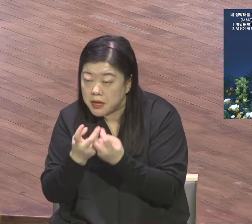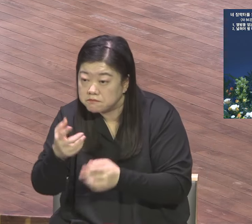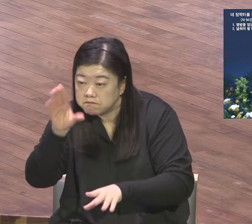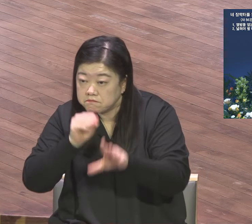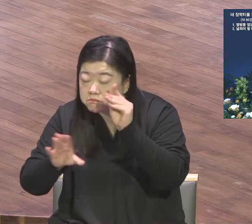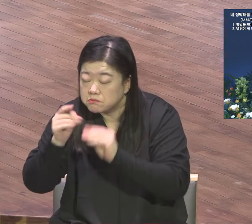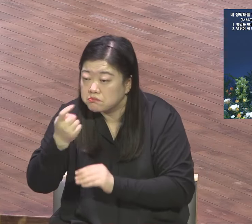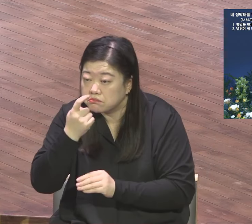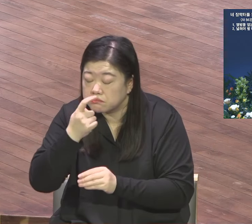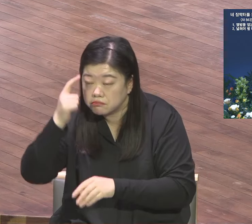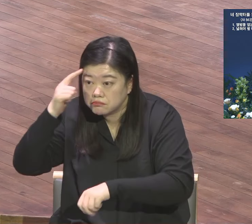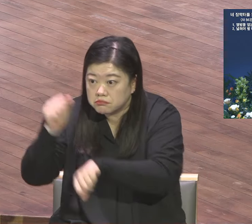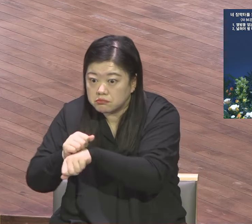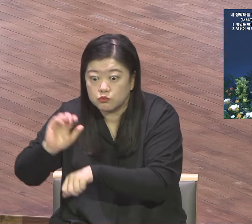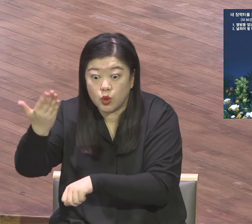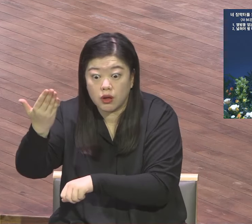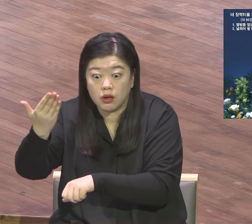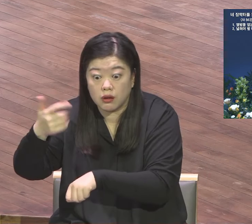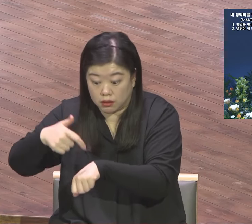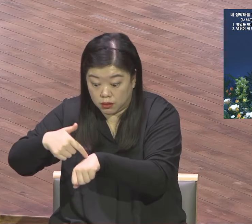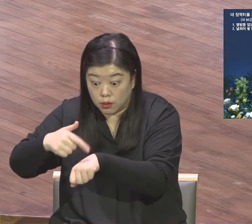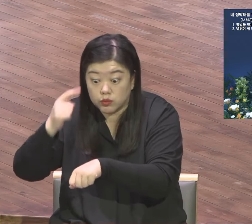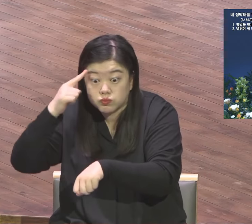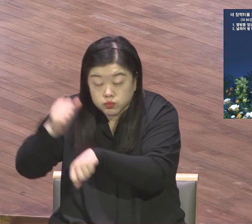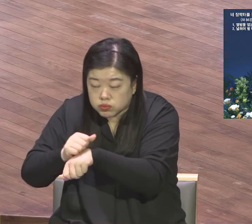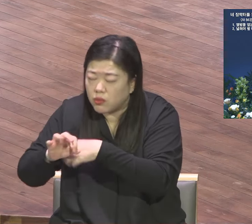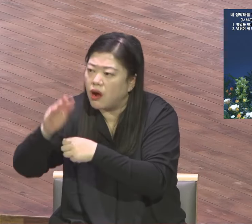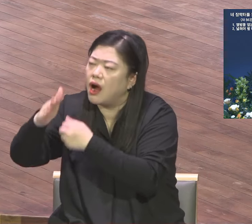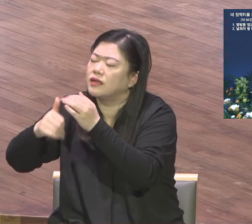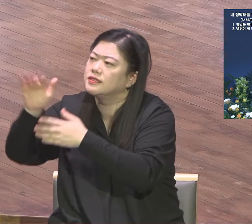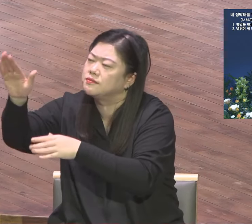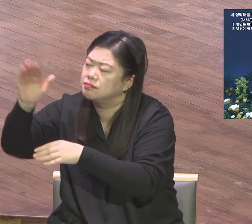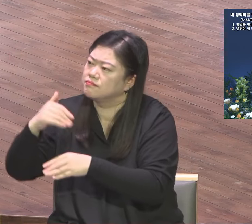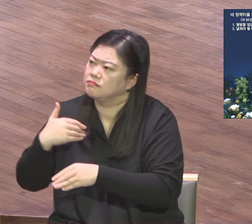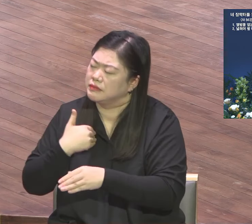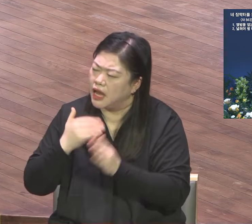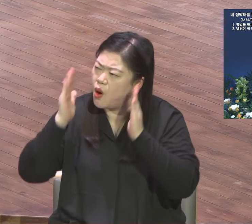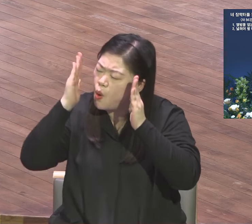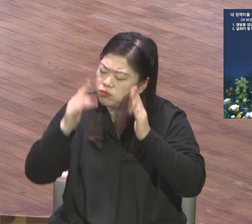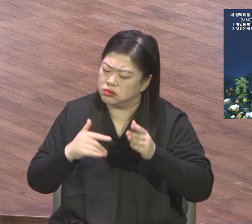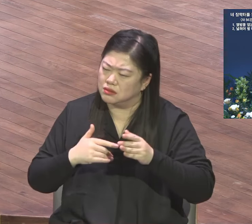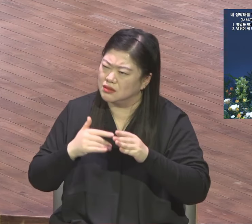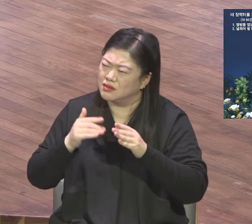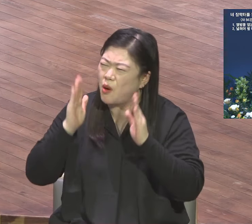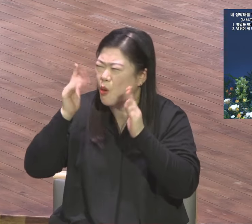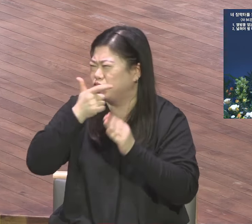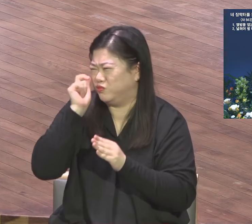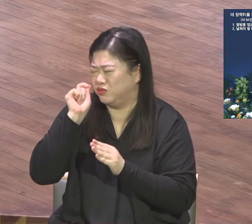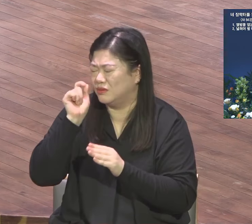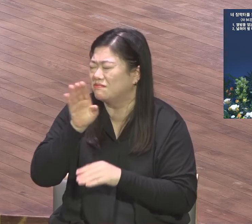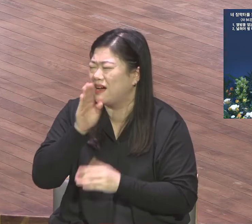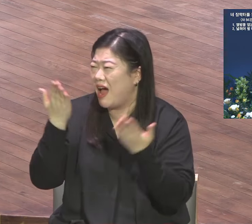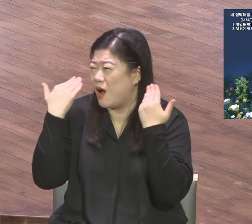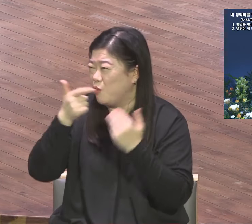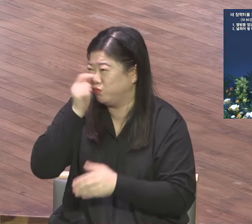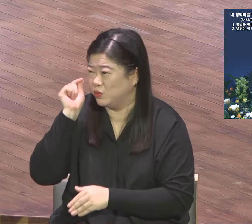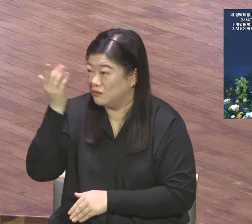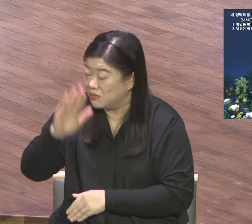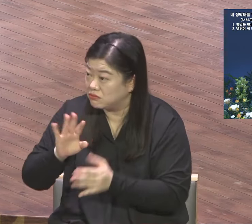정기를 만들게 하여 주옵소 기도 인류를 위해서 은신한 모든 인물들은 모든 부서에